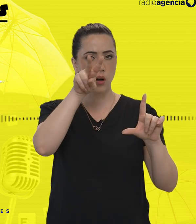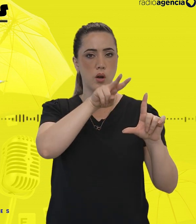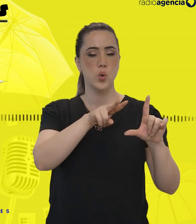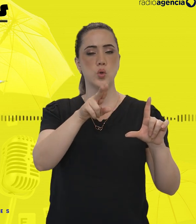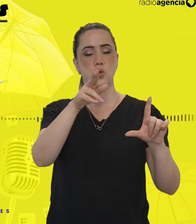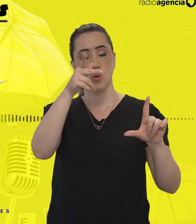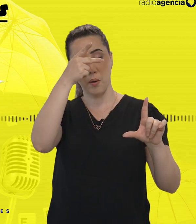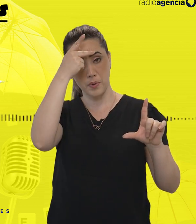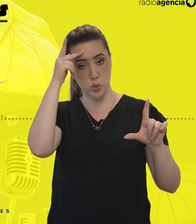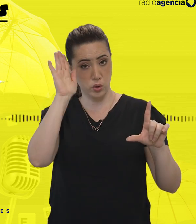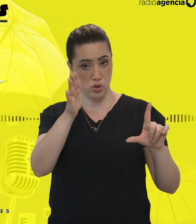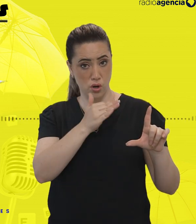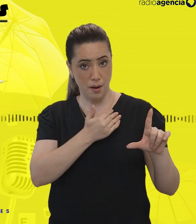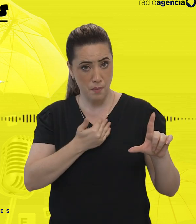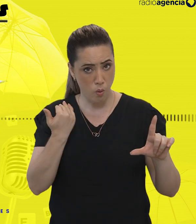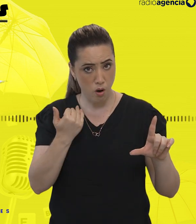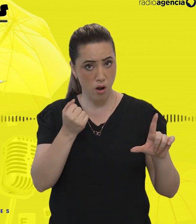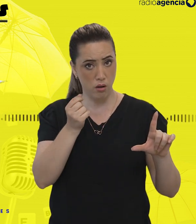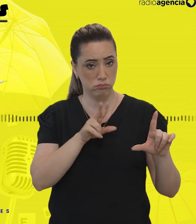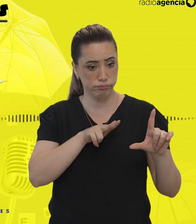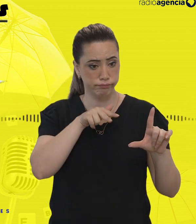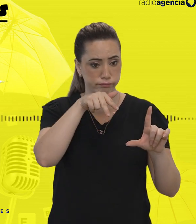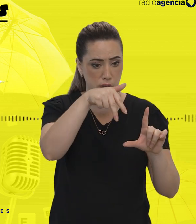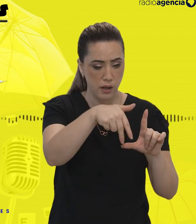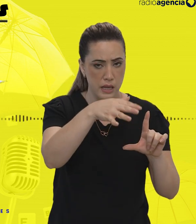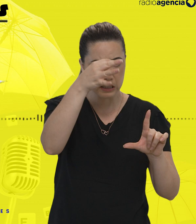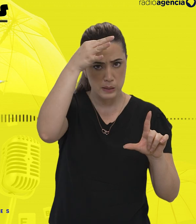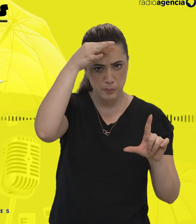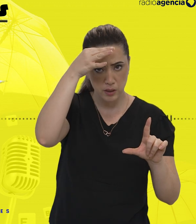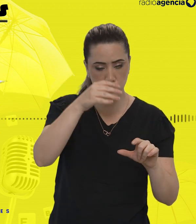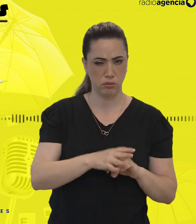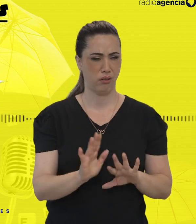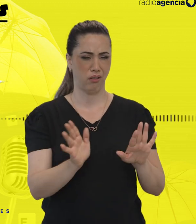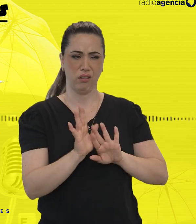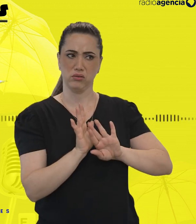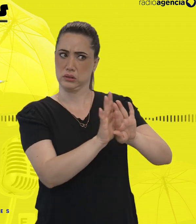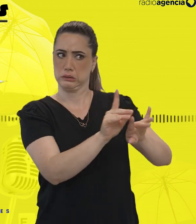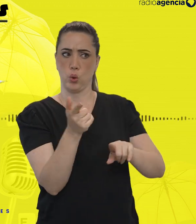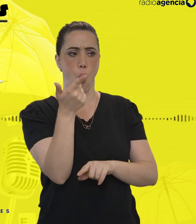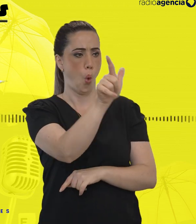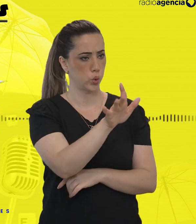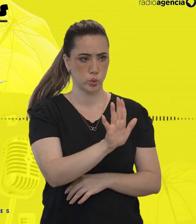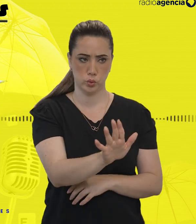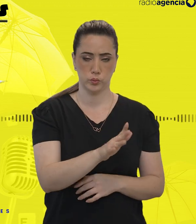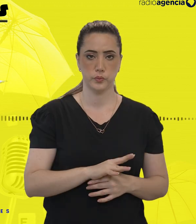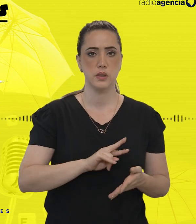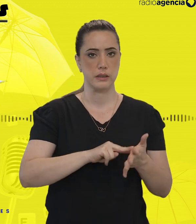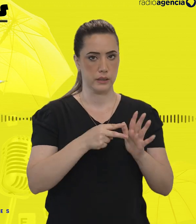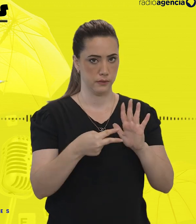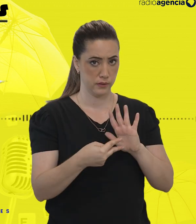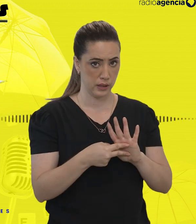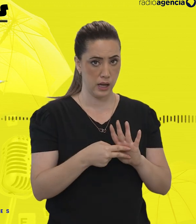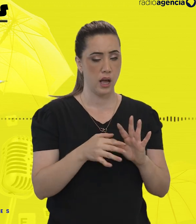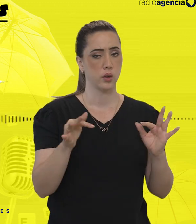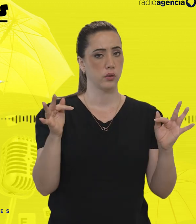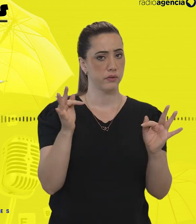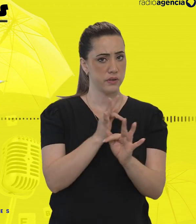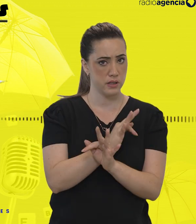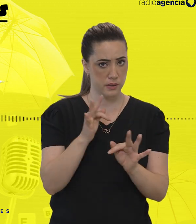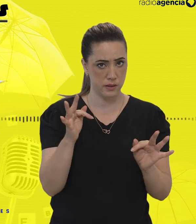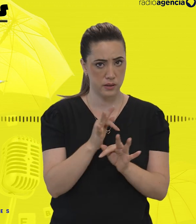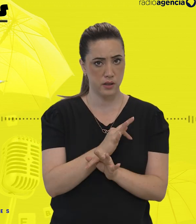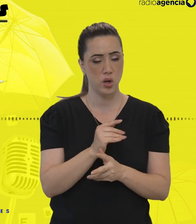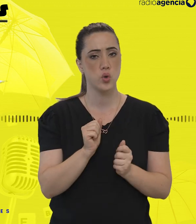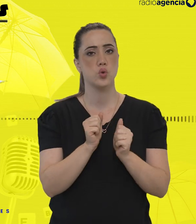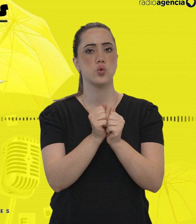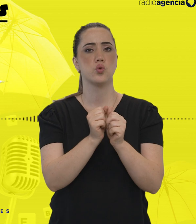Aparição. Visão. Espírito. Pera. Muito de outro mundo. Tenta o próximo. Física. Conjunto dos raios